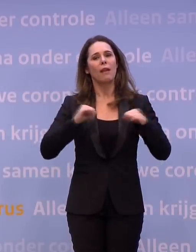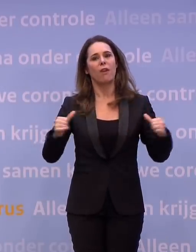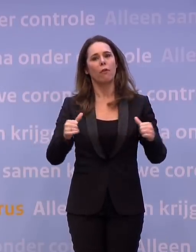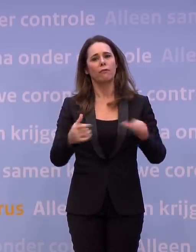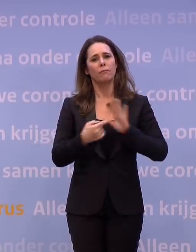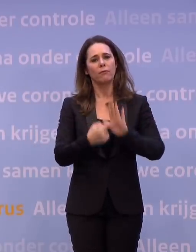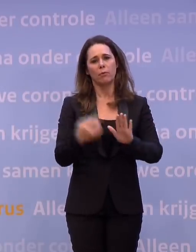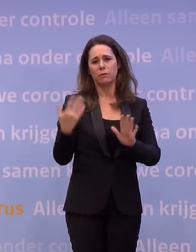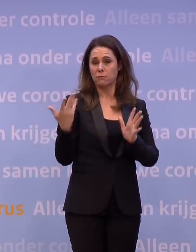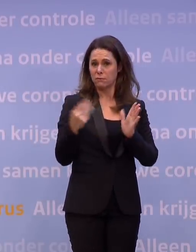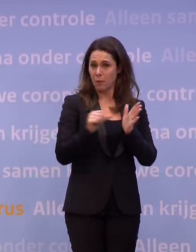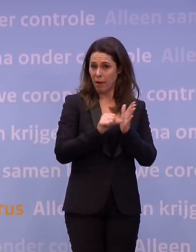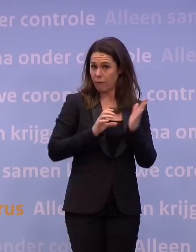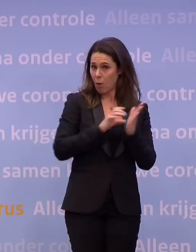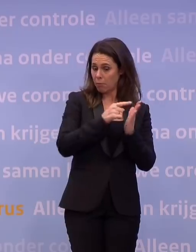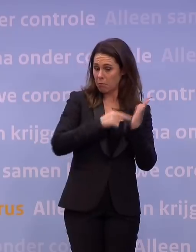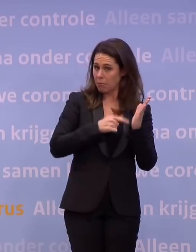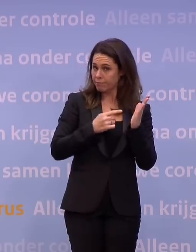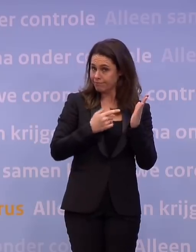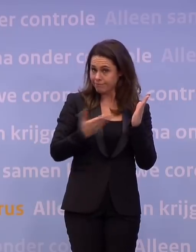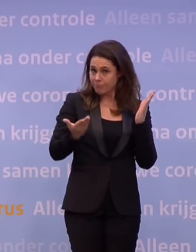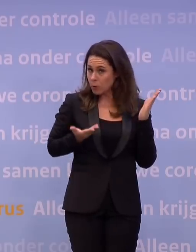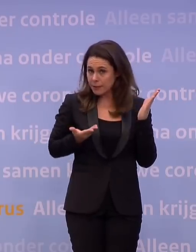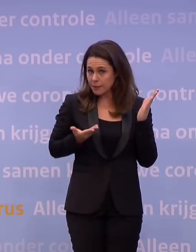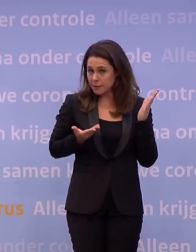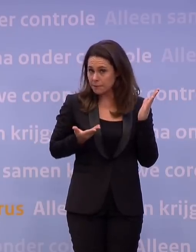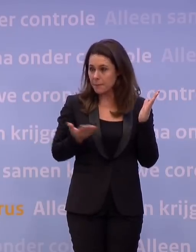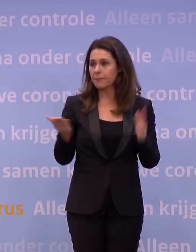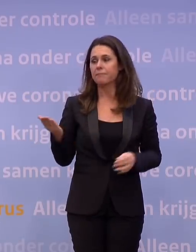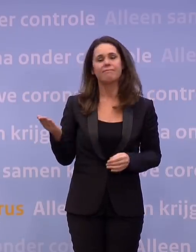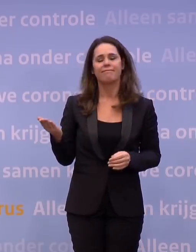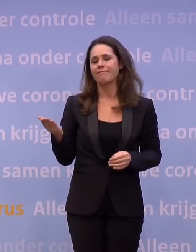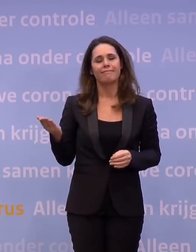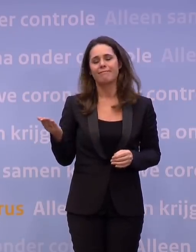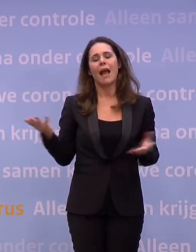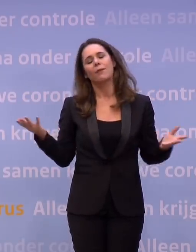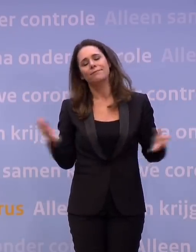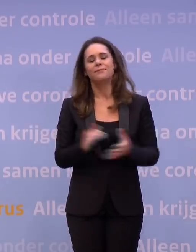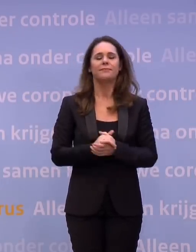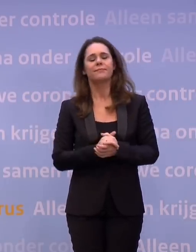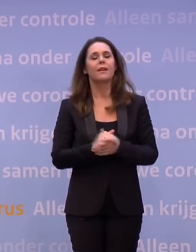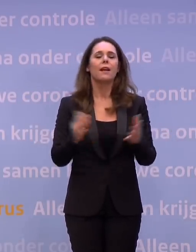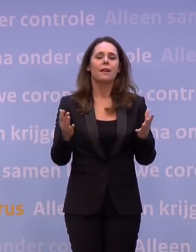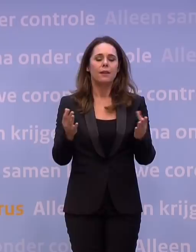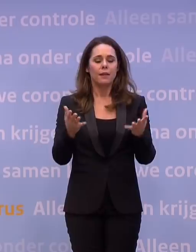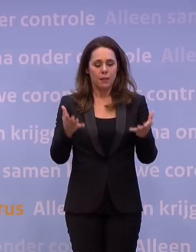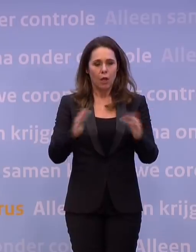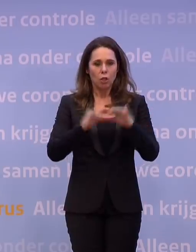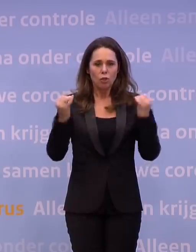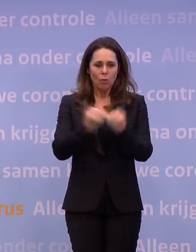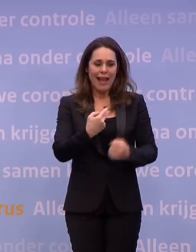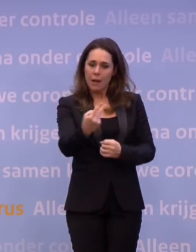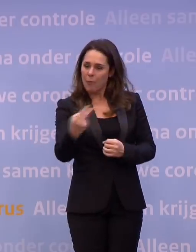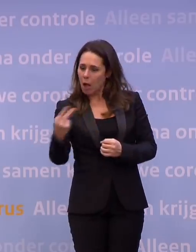ik geef net uit de brief, dat dat niet gaat lukken? Nee, het punt is, nou ja, laat ik het zo zeggen. We zijn bezig in gesprek met sociale